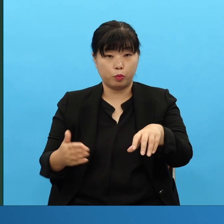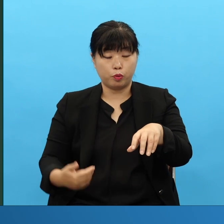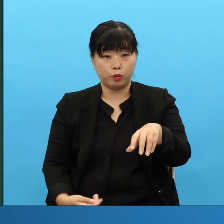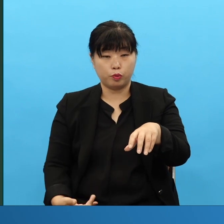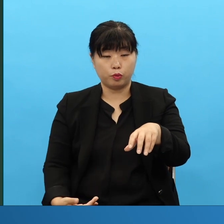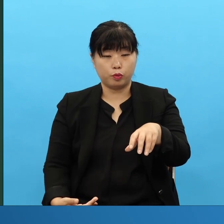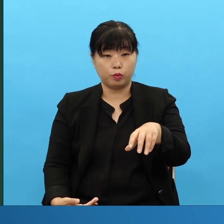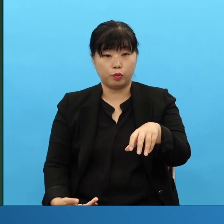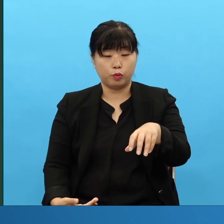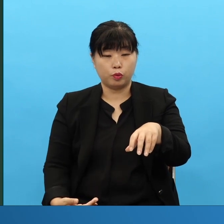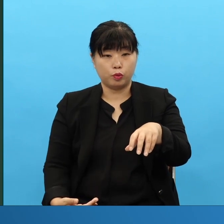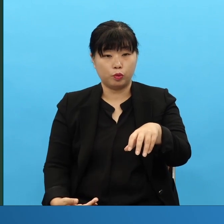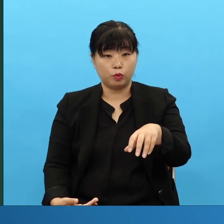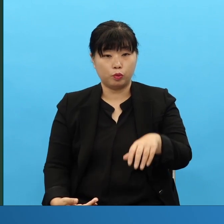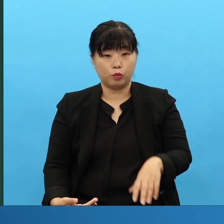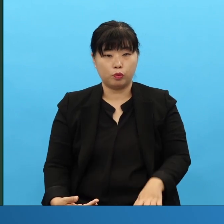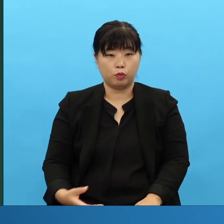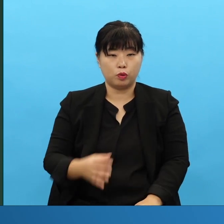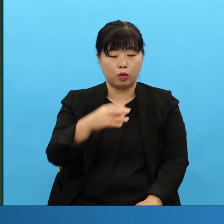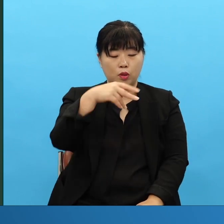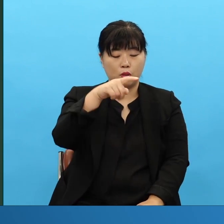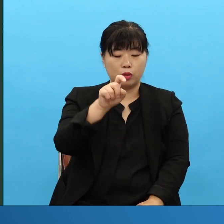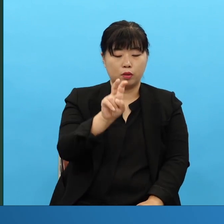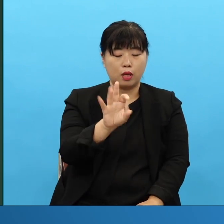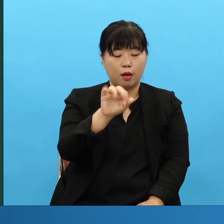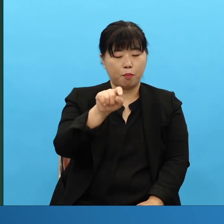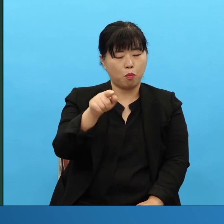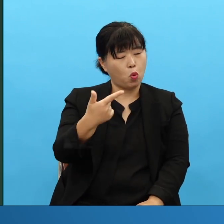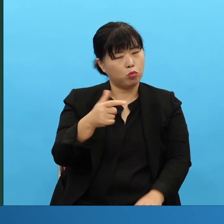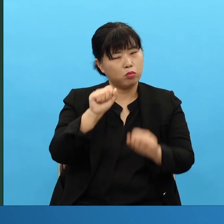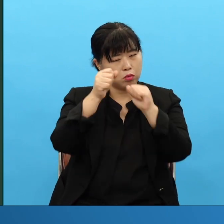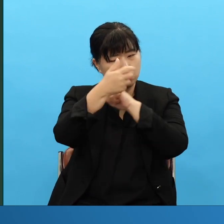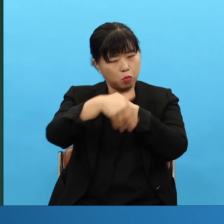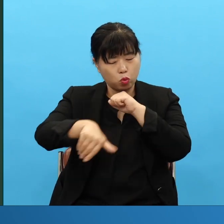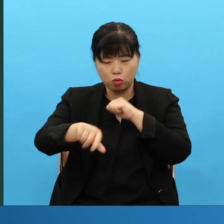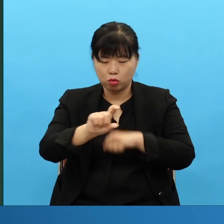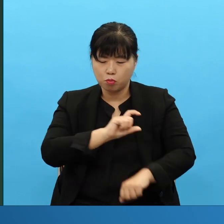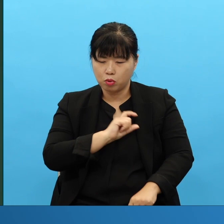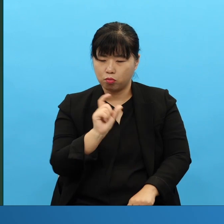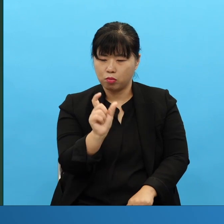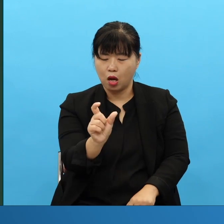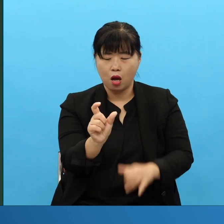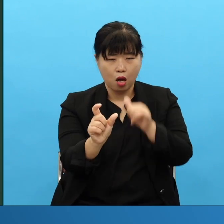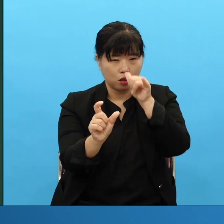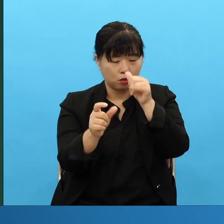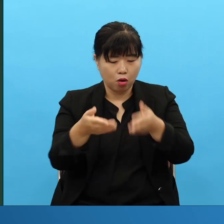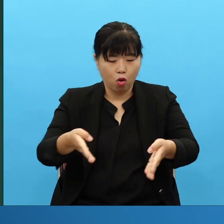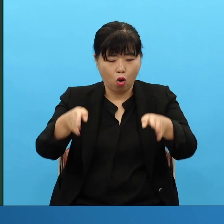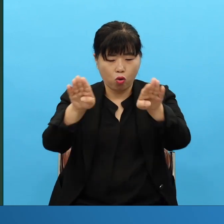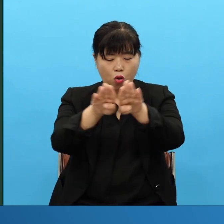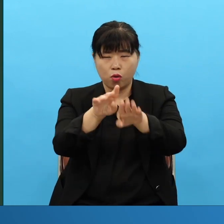어느 사문 스포츠인가 지금도 있더라고요 그 주일날만 빌렸어요 예배들은 그런 상황이었어요 당